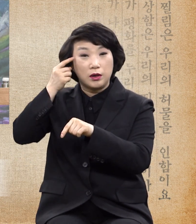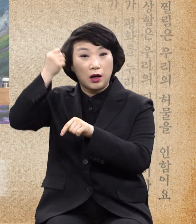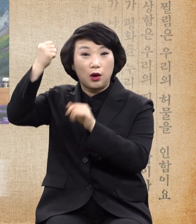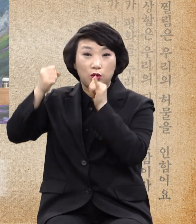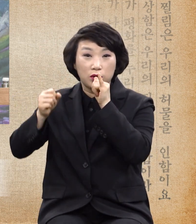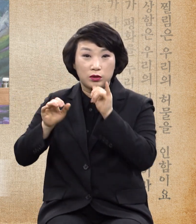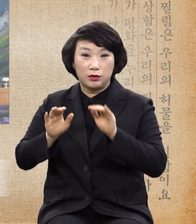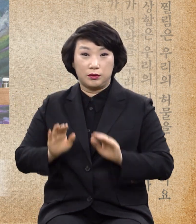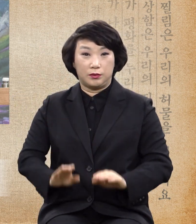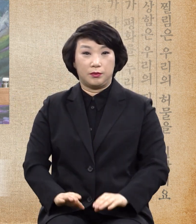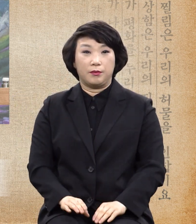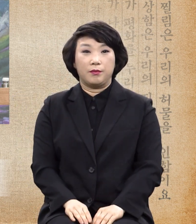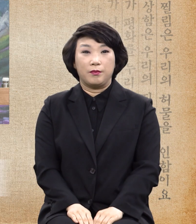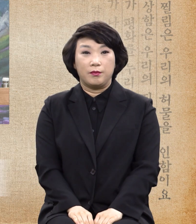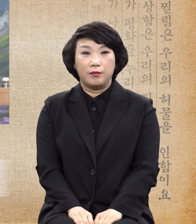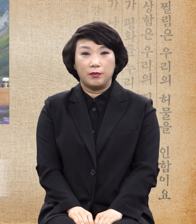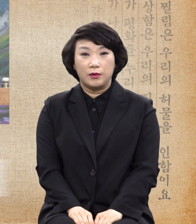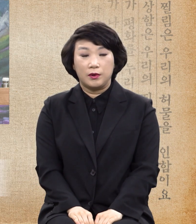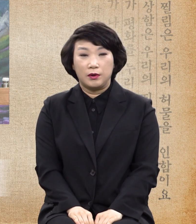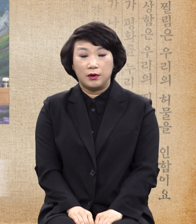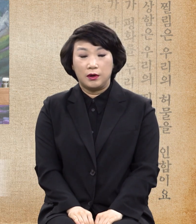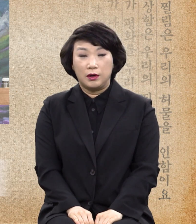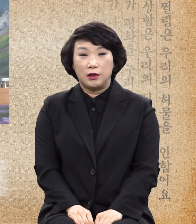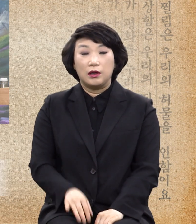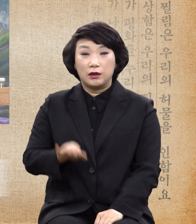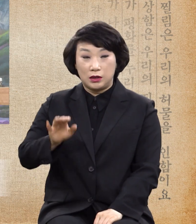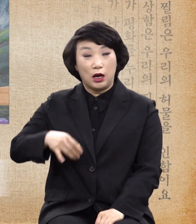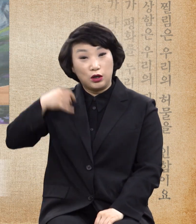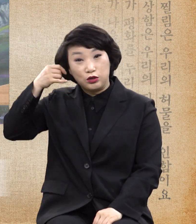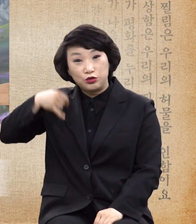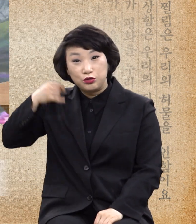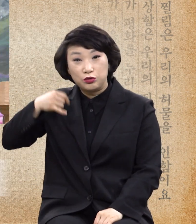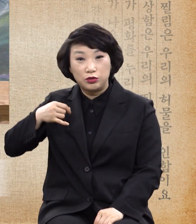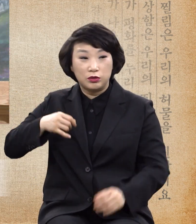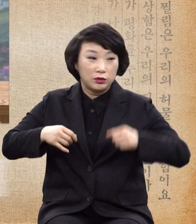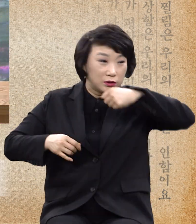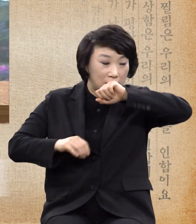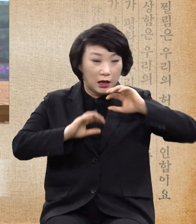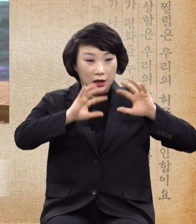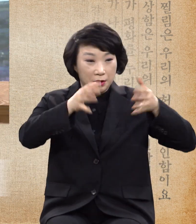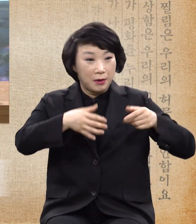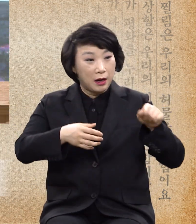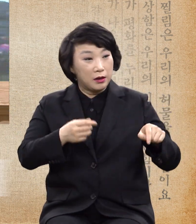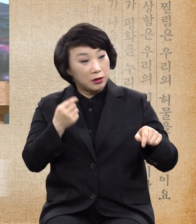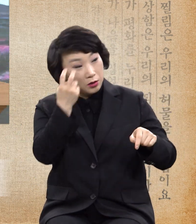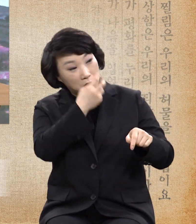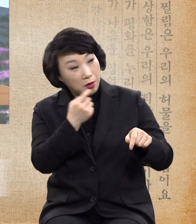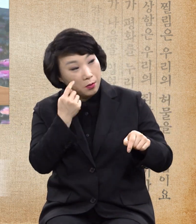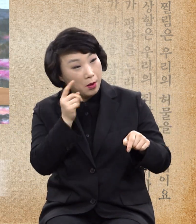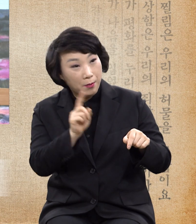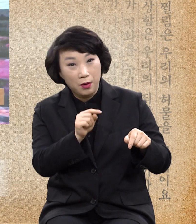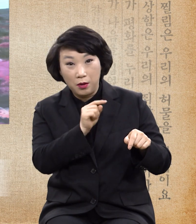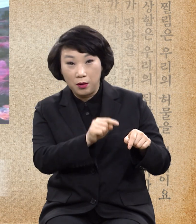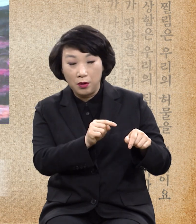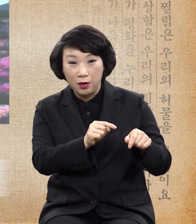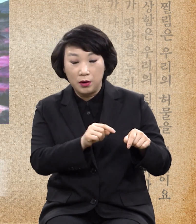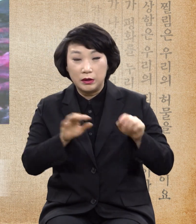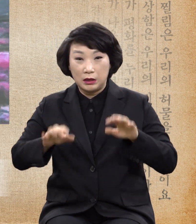처해있습니다 중국이 대만을 가만히 보면 중국과 한